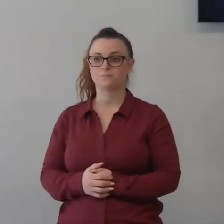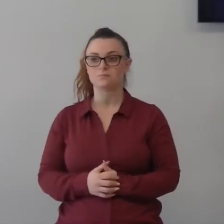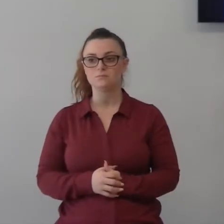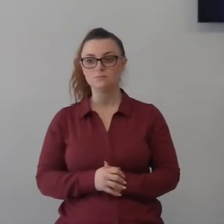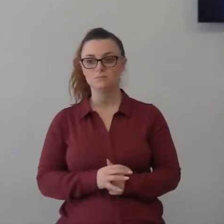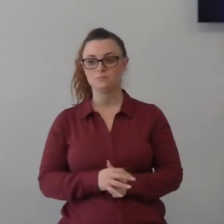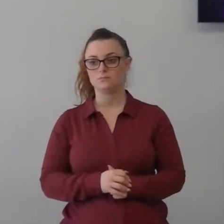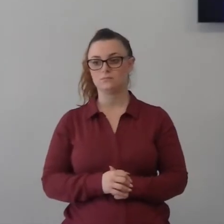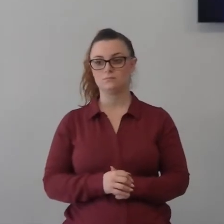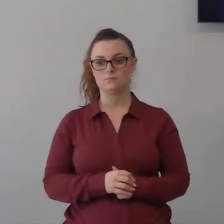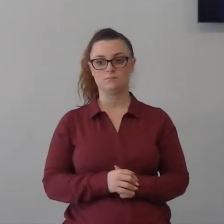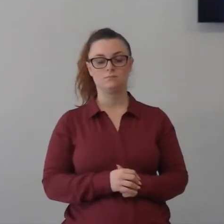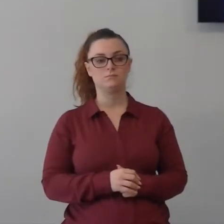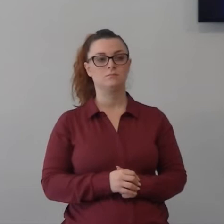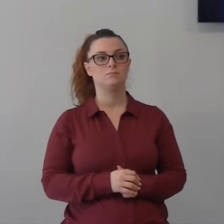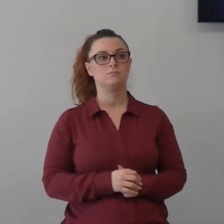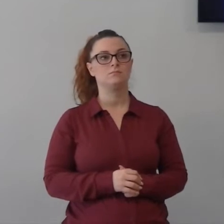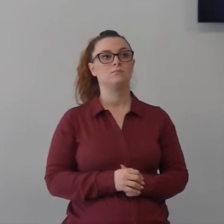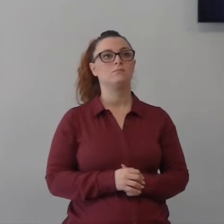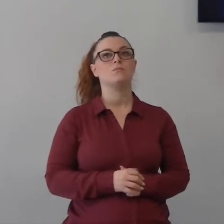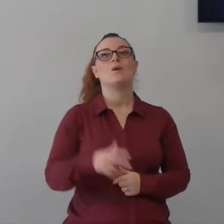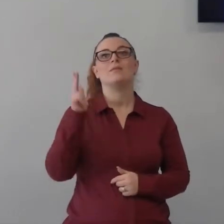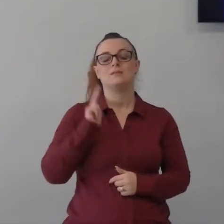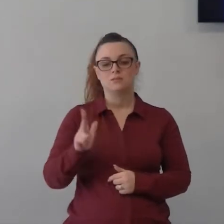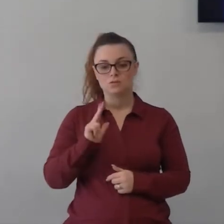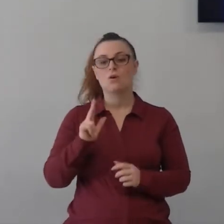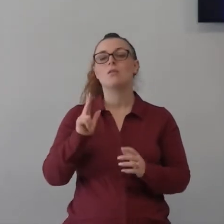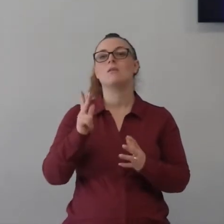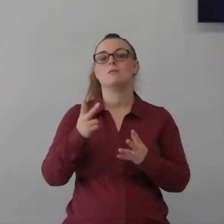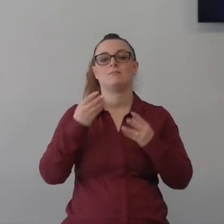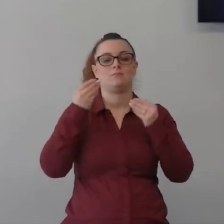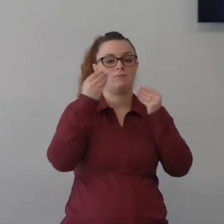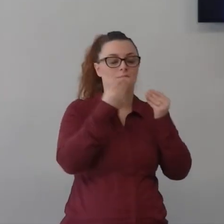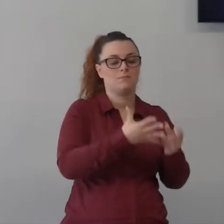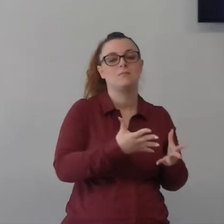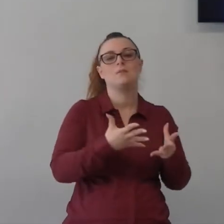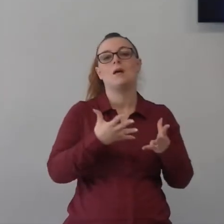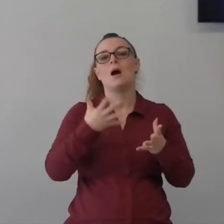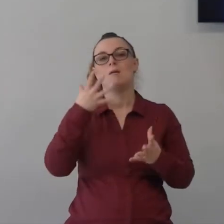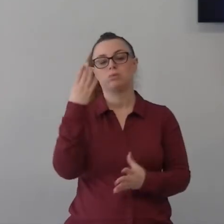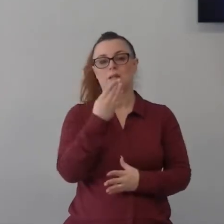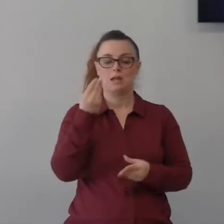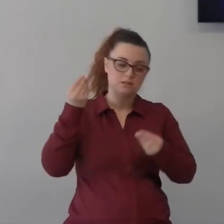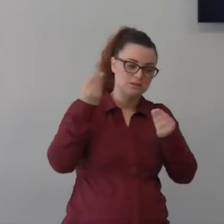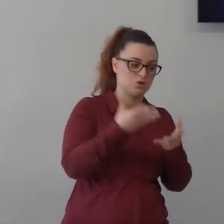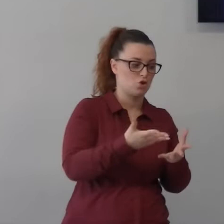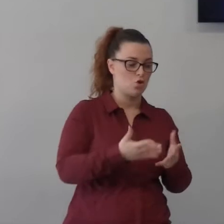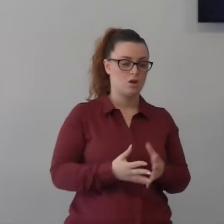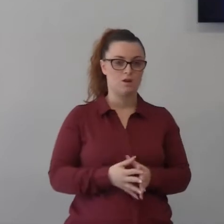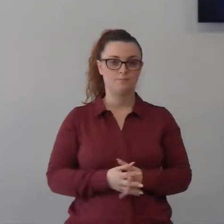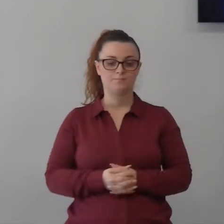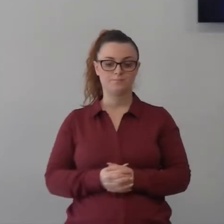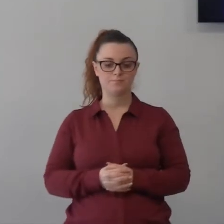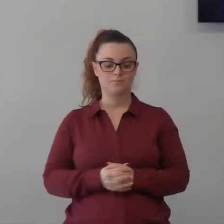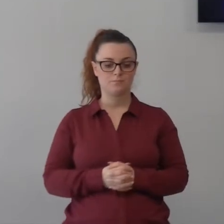il Signore aggiunga le benedizioni della sua grazia alla sua parola anche questa volta cercheremo